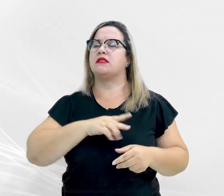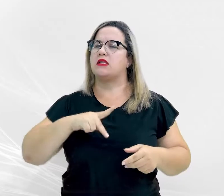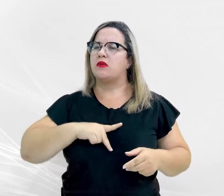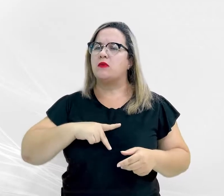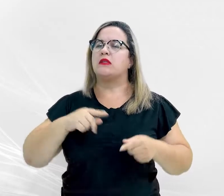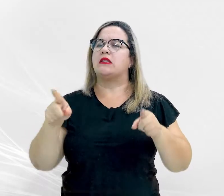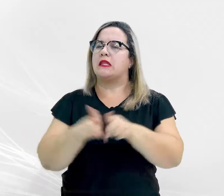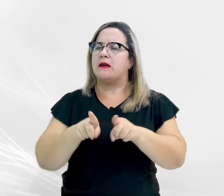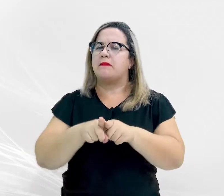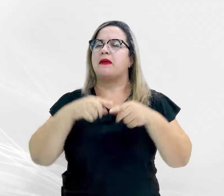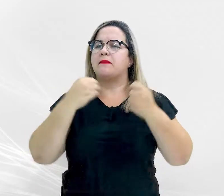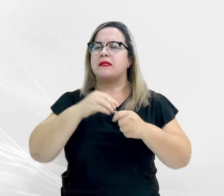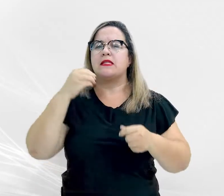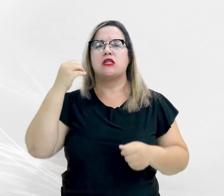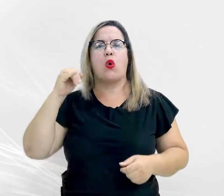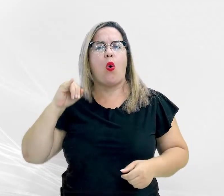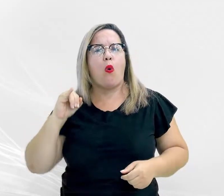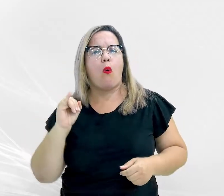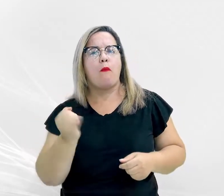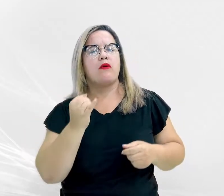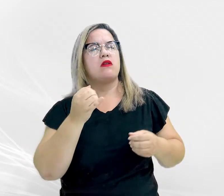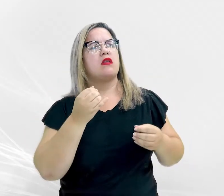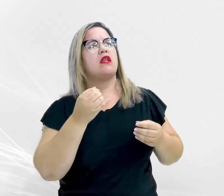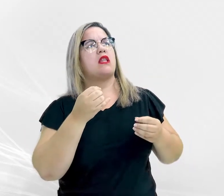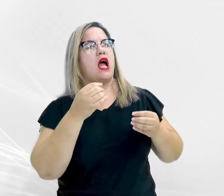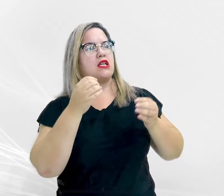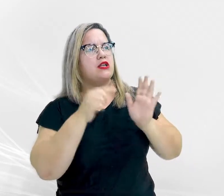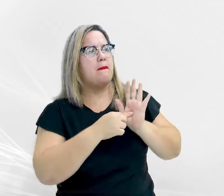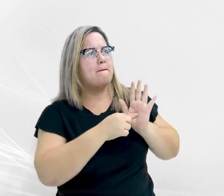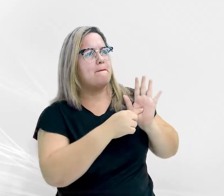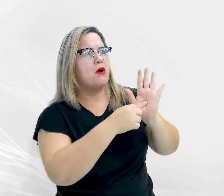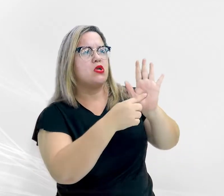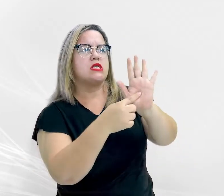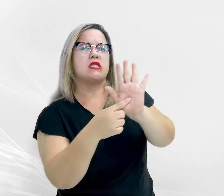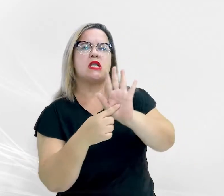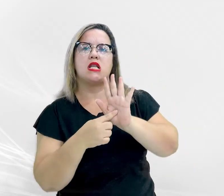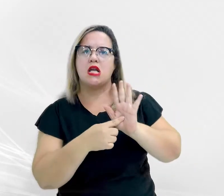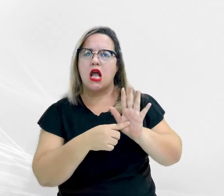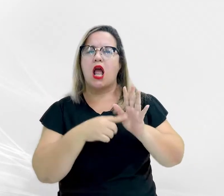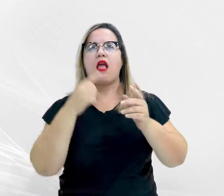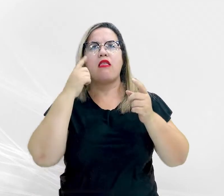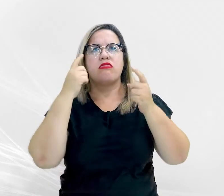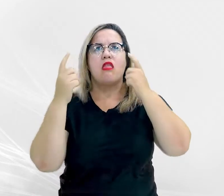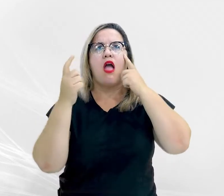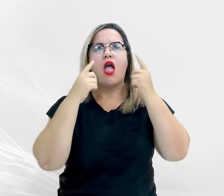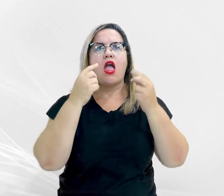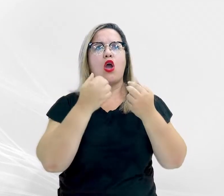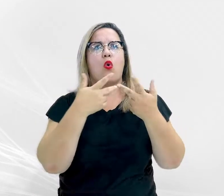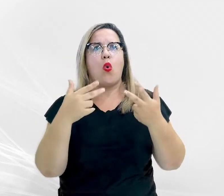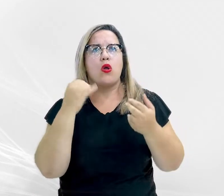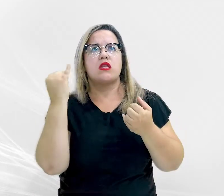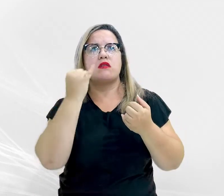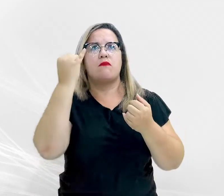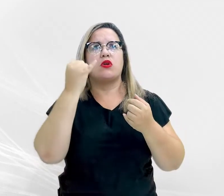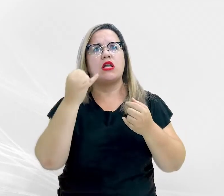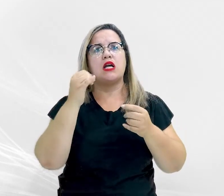de trazer suas teses, de estar mais próximo dos ministros para discutir ideias de importância para a sociedade, afirmou o presidente da